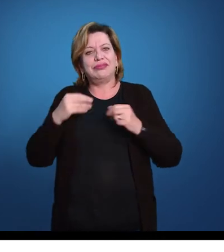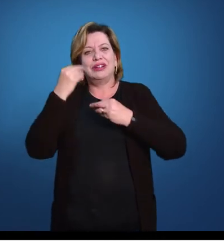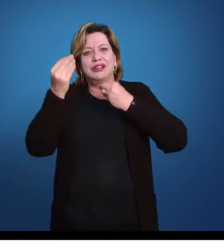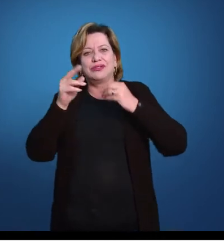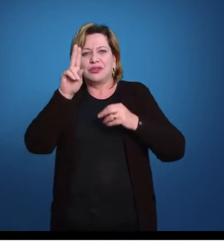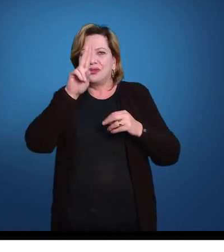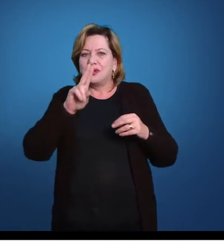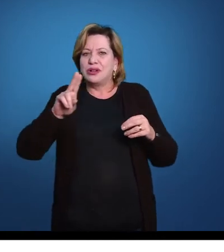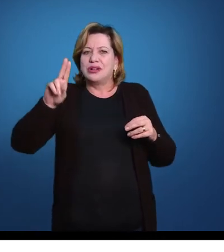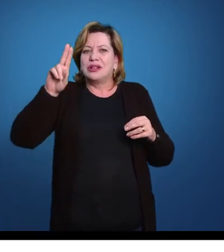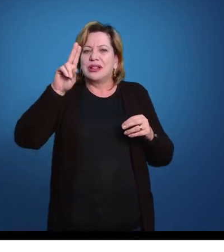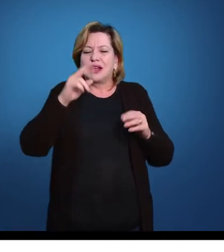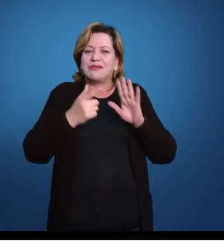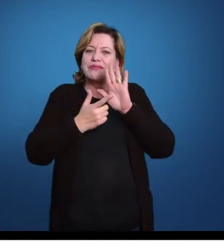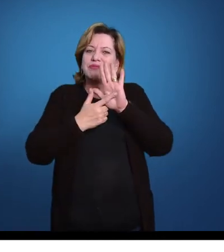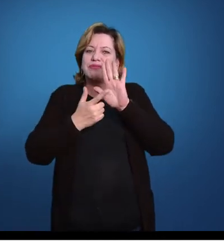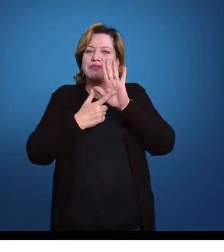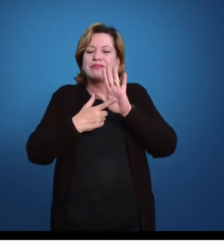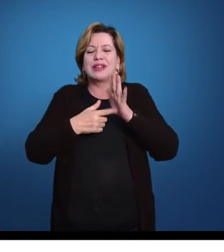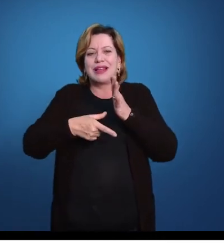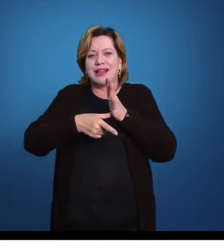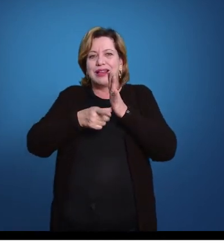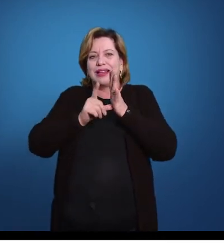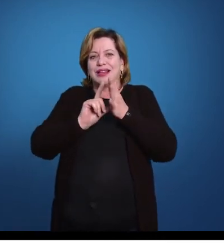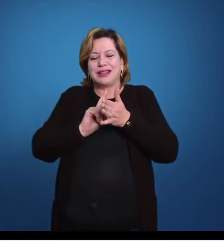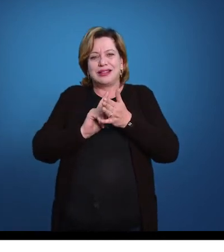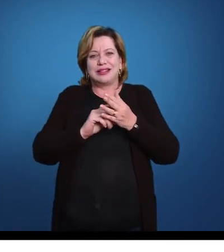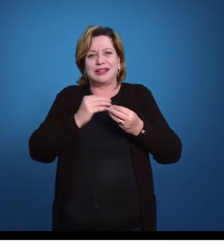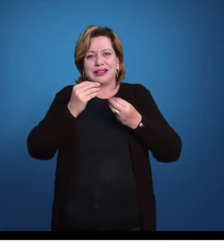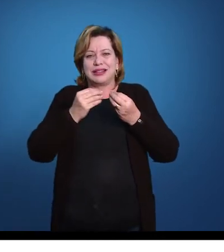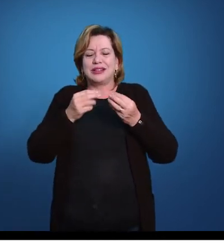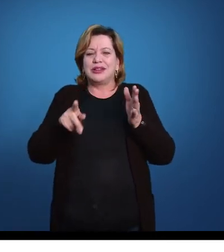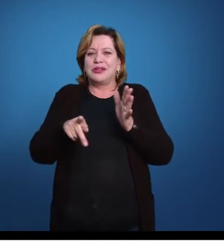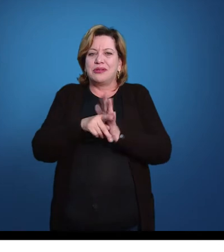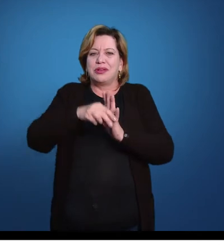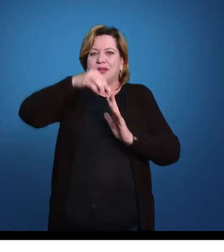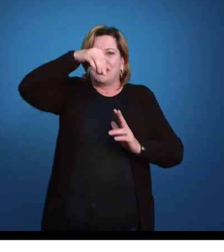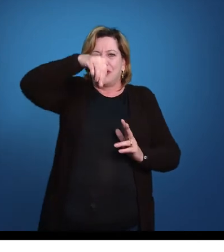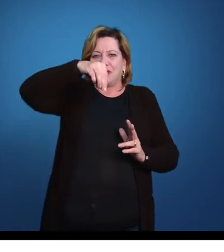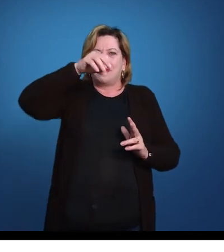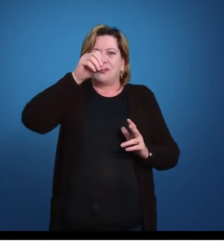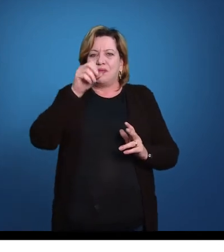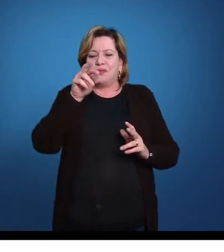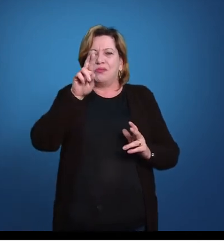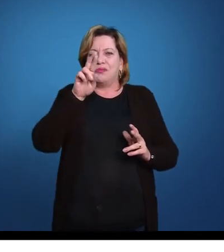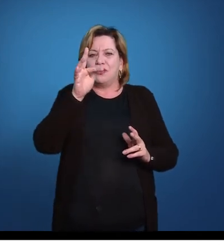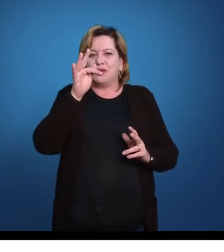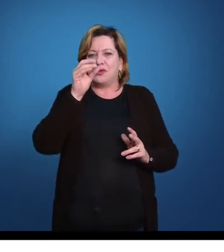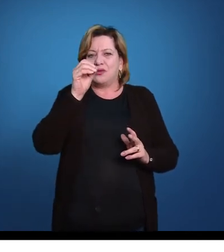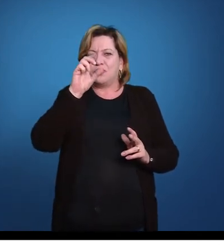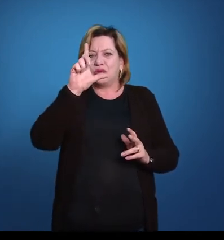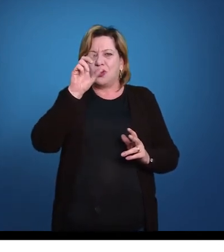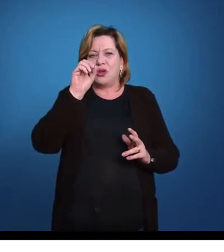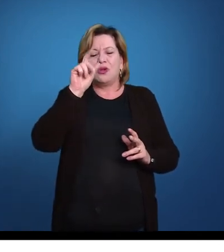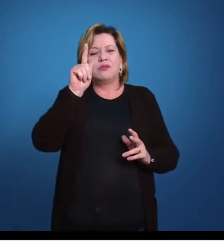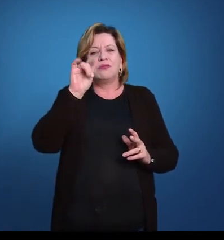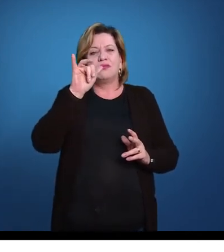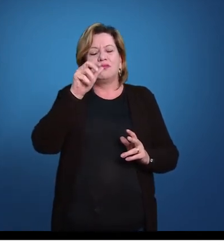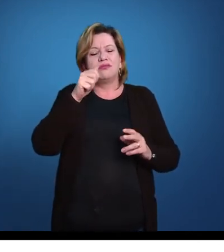ela para falar antes então sobre a morfologia, sobre o sistema ambulacral aquífero, é super importante então para os